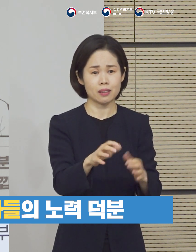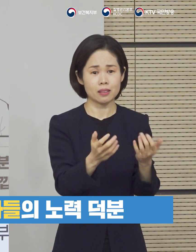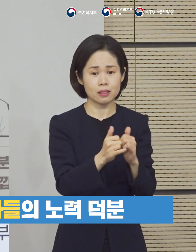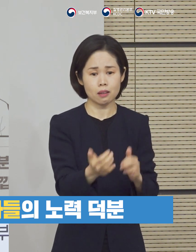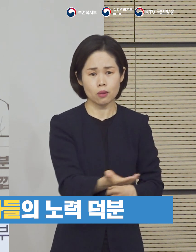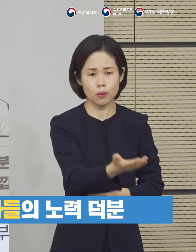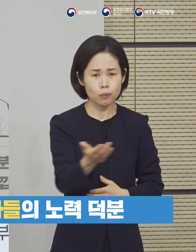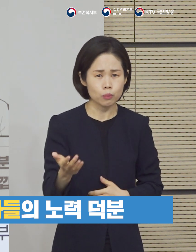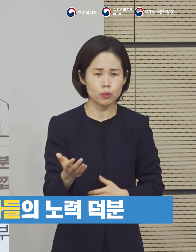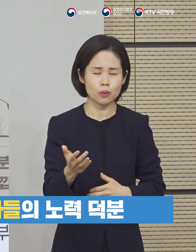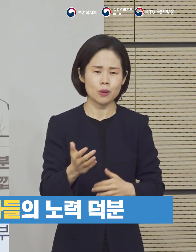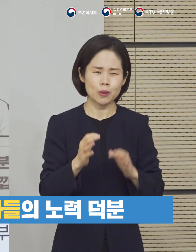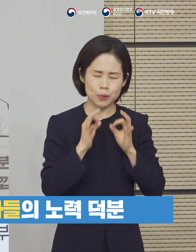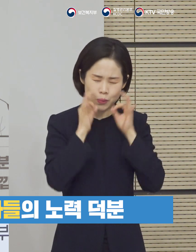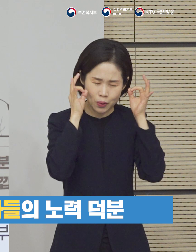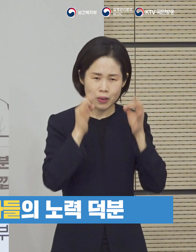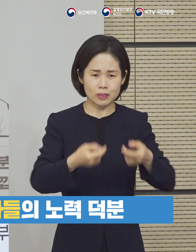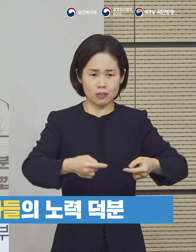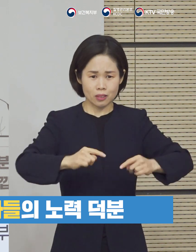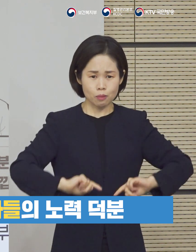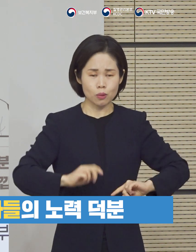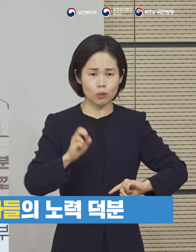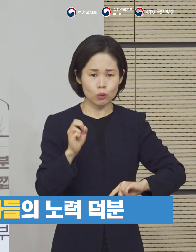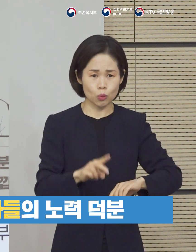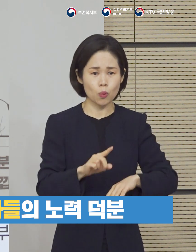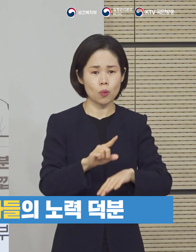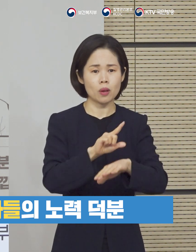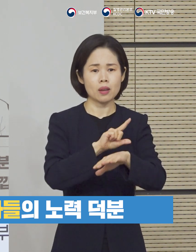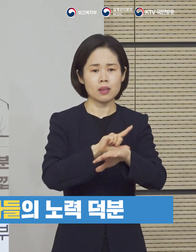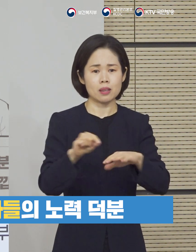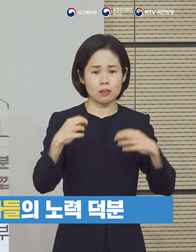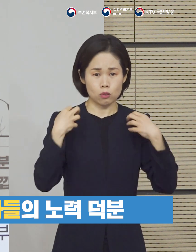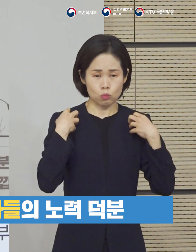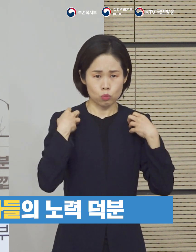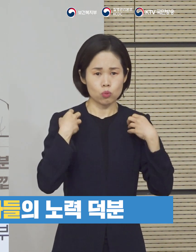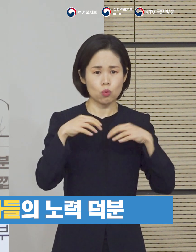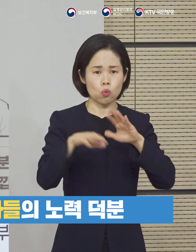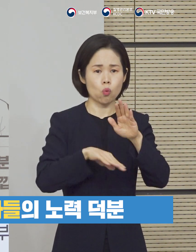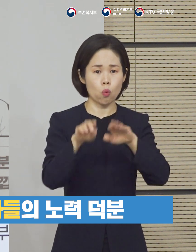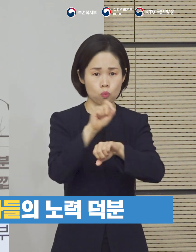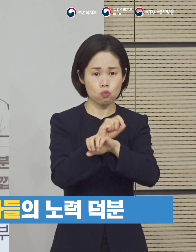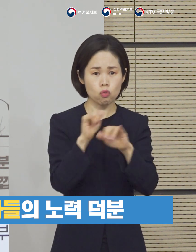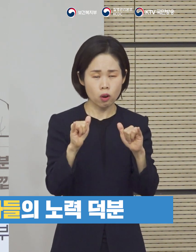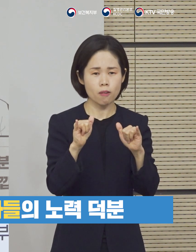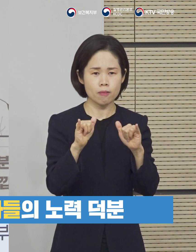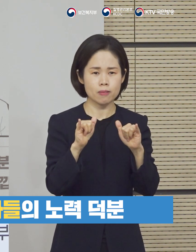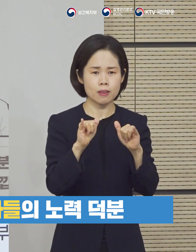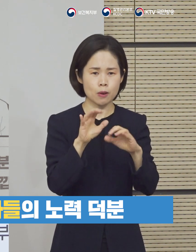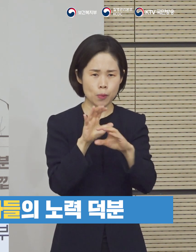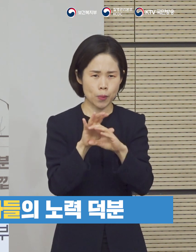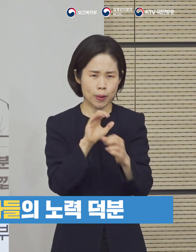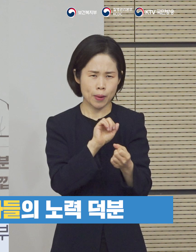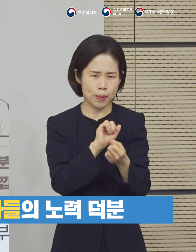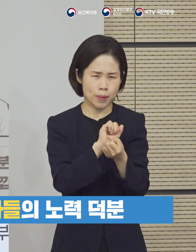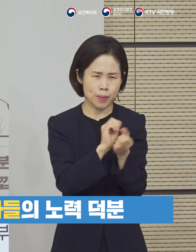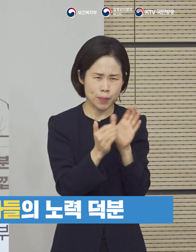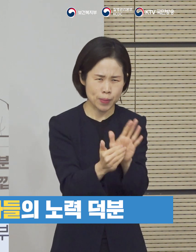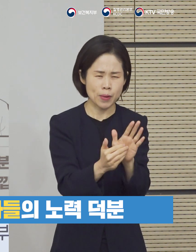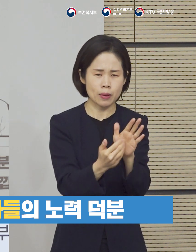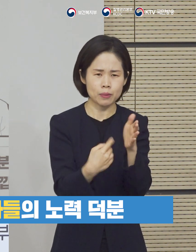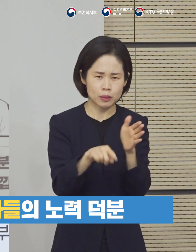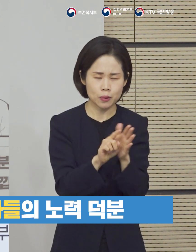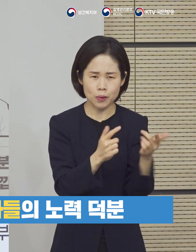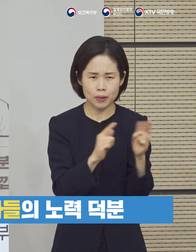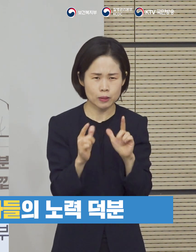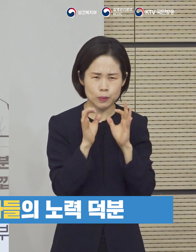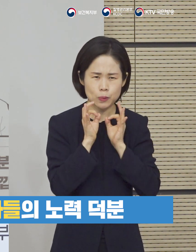노력과 참여 그리고 지자체 공무원들의 적극적인 태도와 노력이